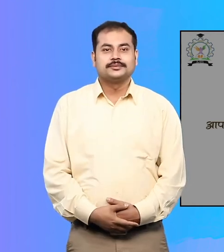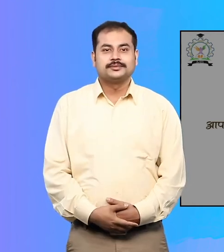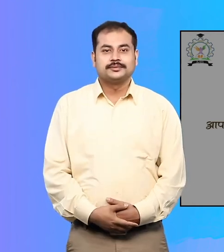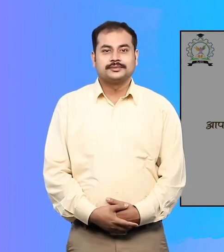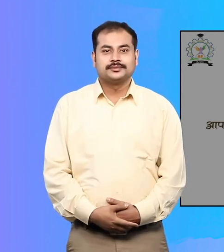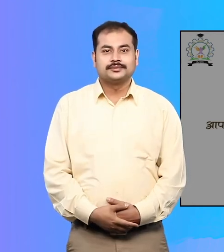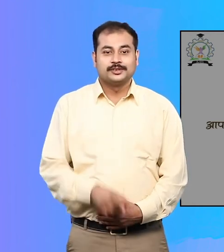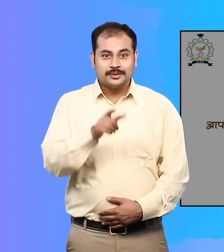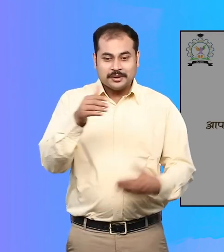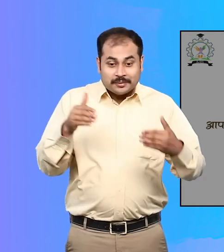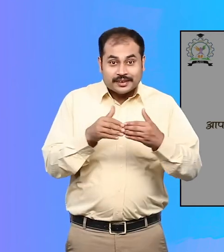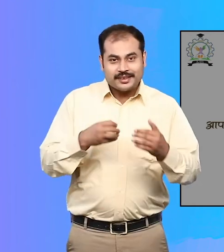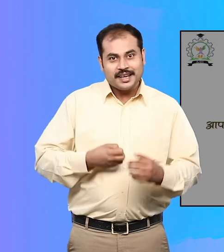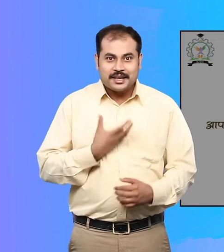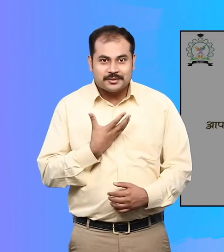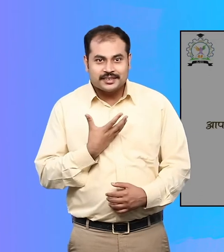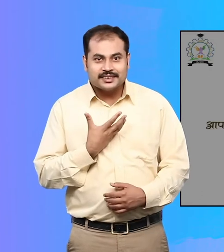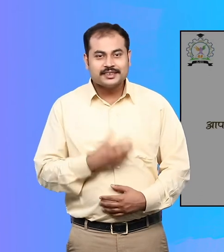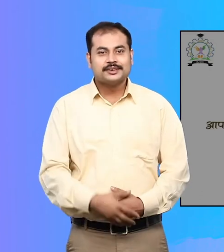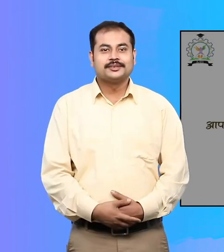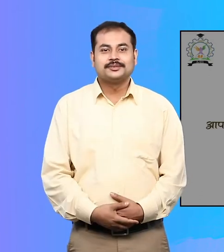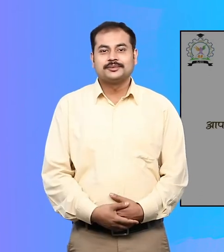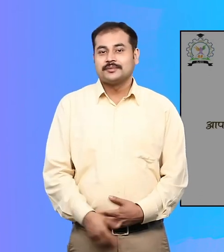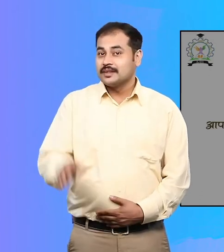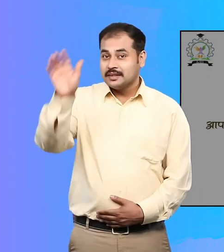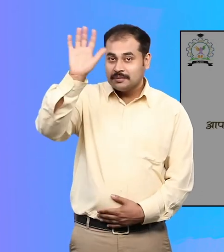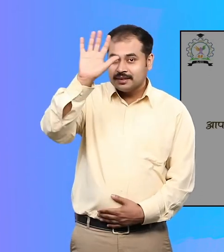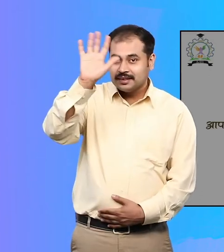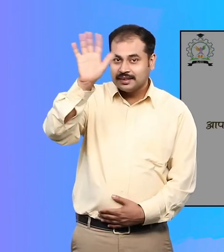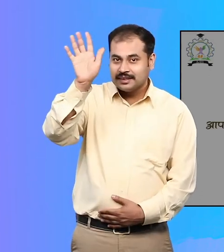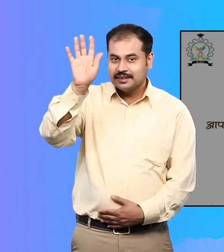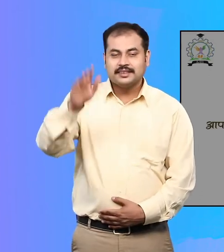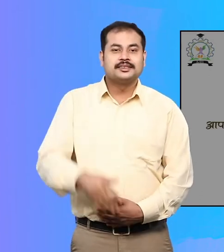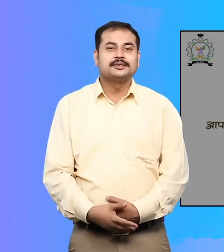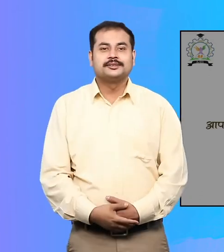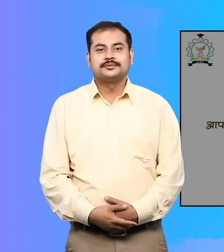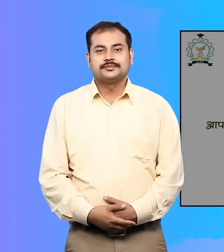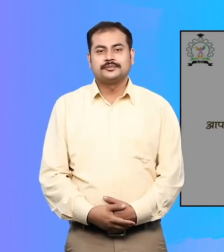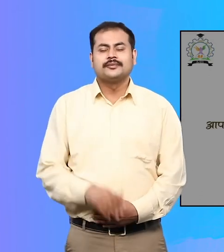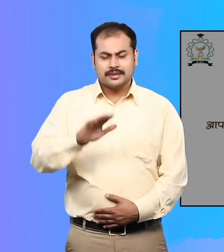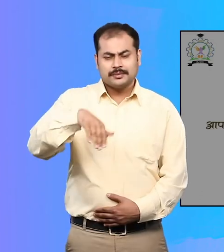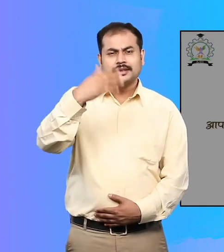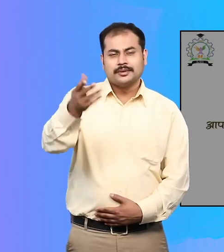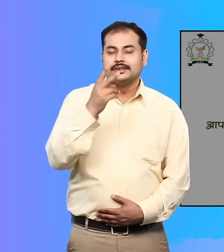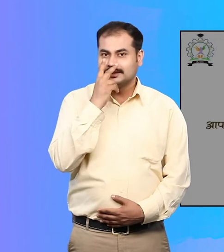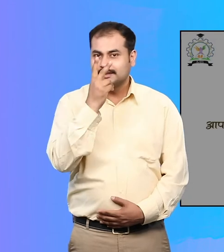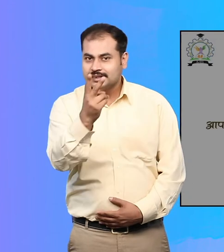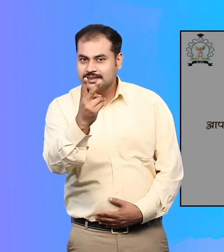आपसे मिलकर अच्छा लगा अलविदा बाद में मिलते हैं